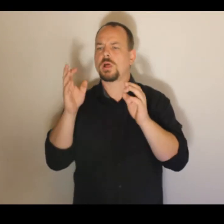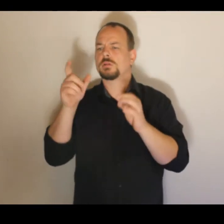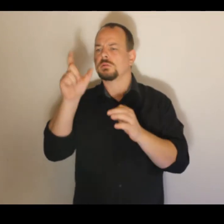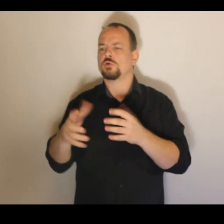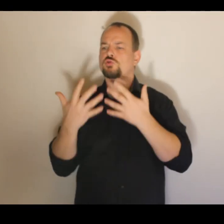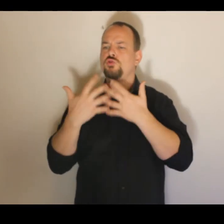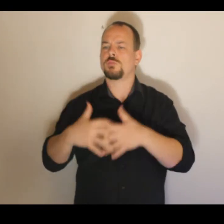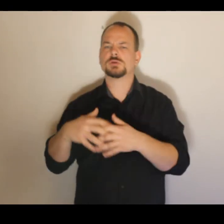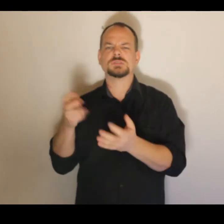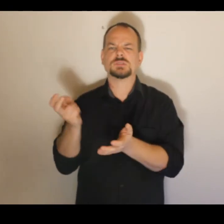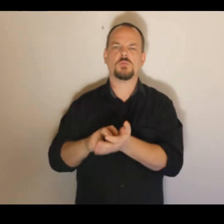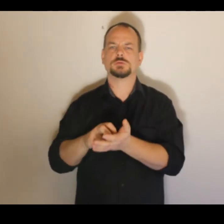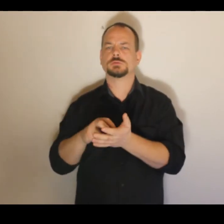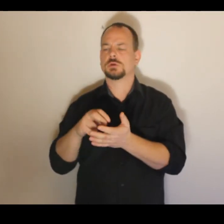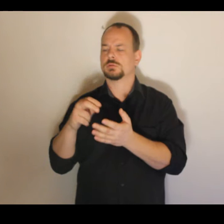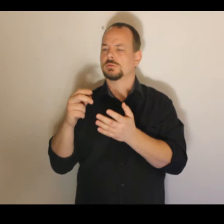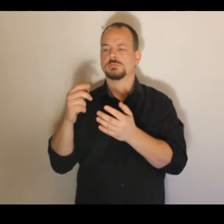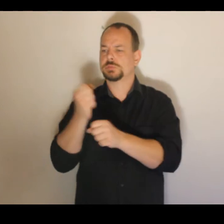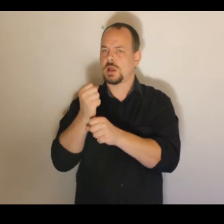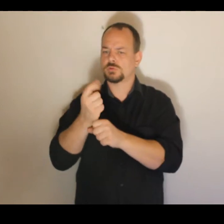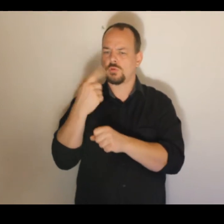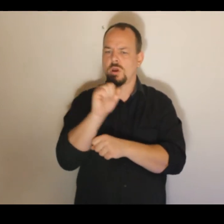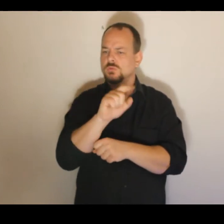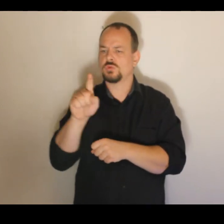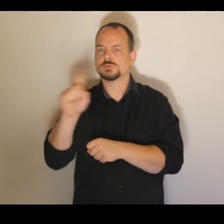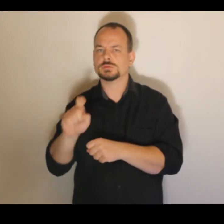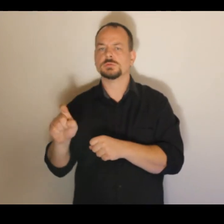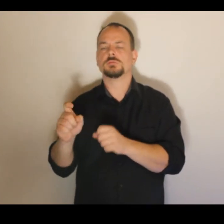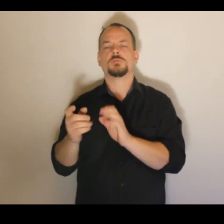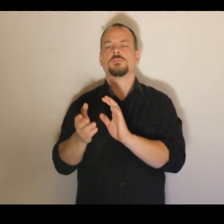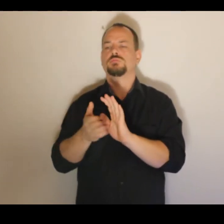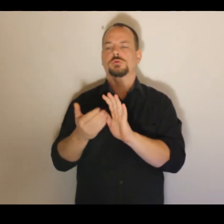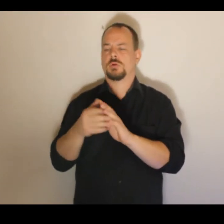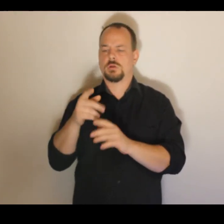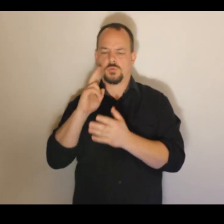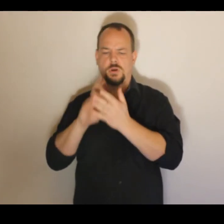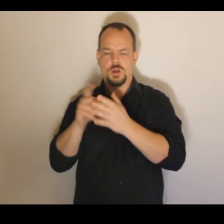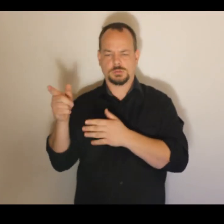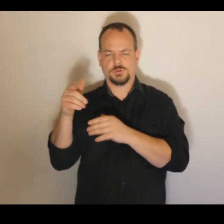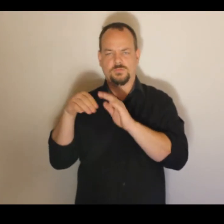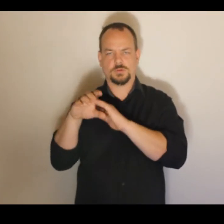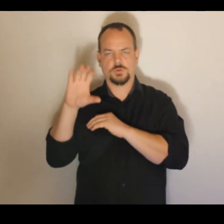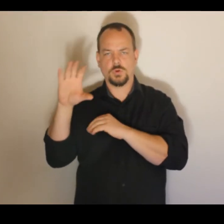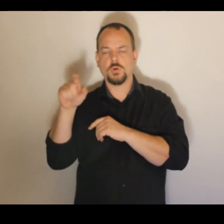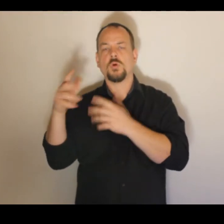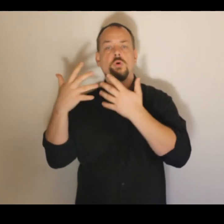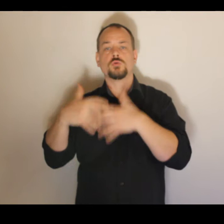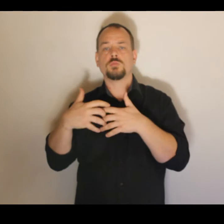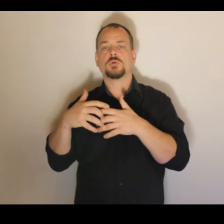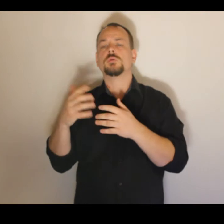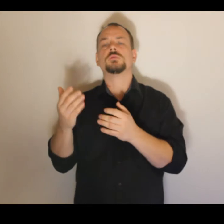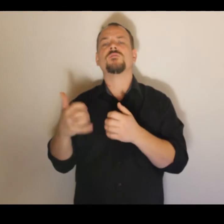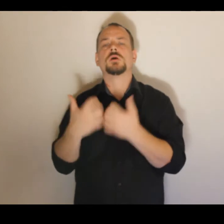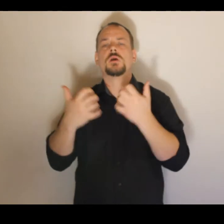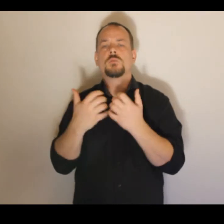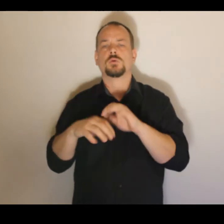4.0, tedy vytvoření kompletního digitalizovaného produkčního prostředí. Já to tady mám dokumentované na použití robotu typu